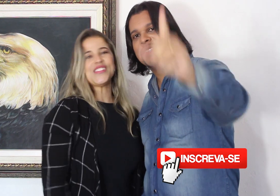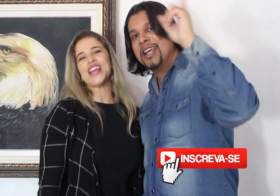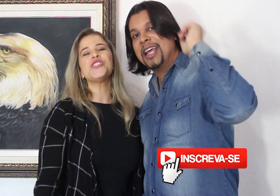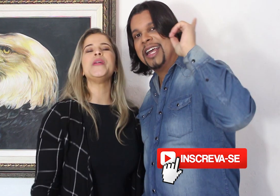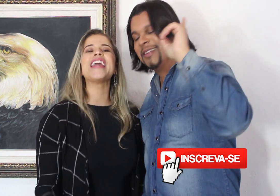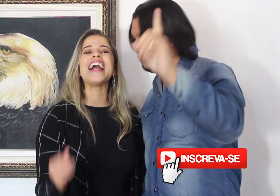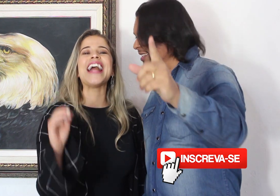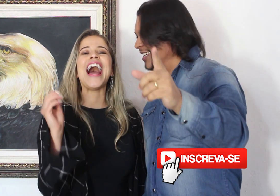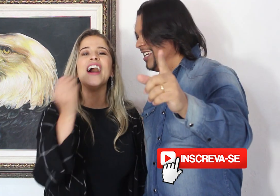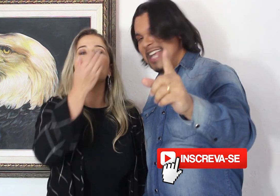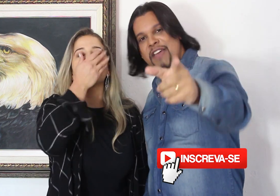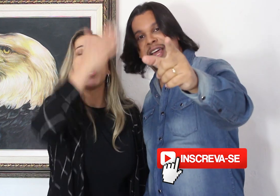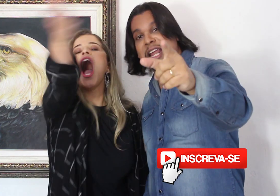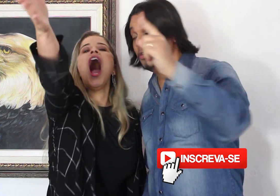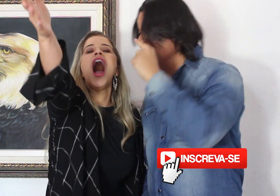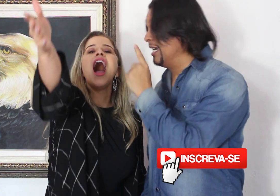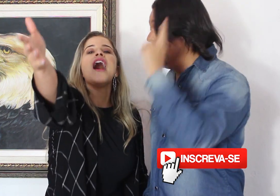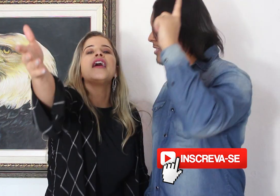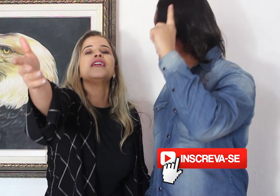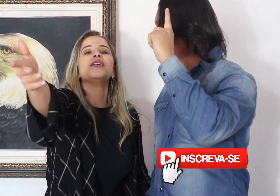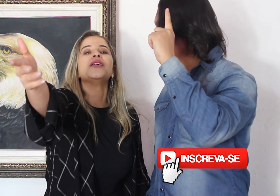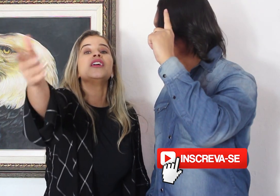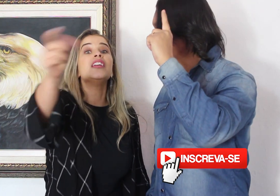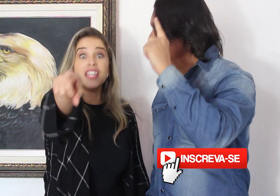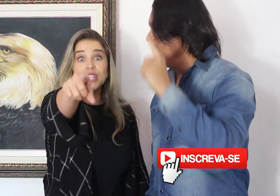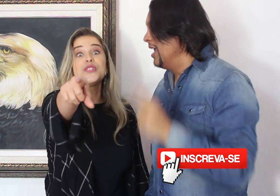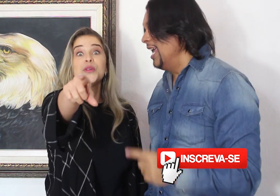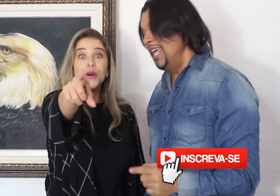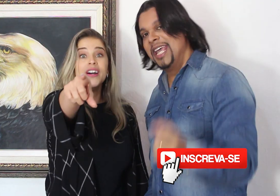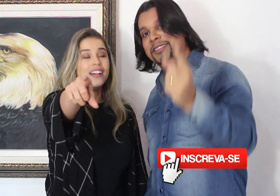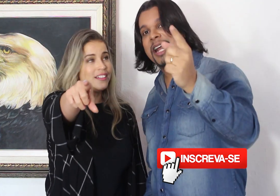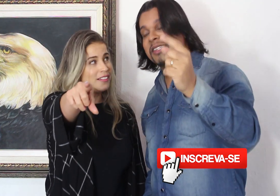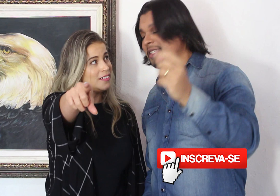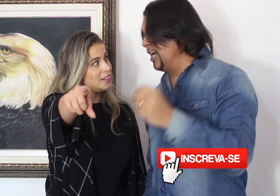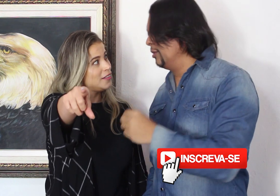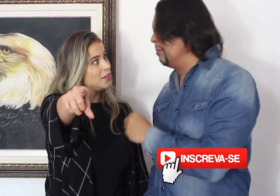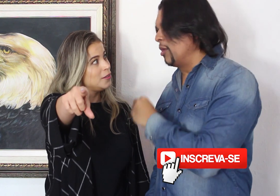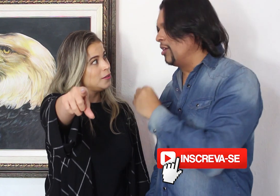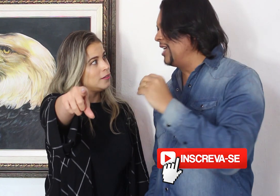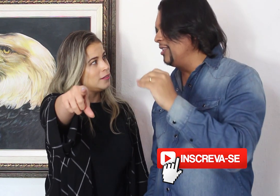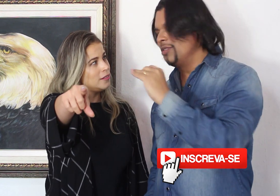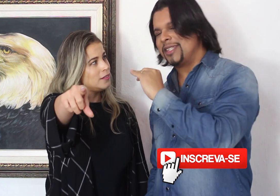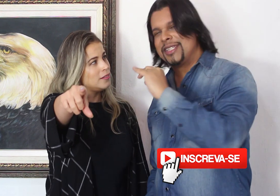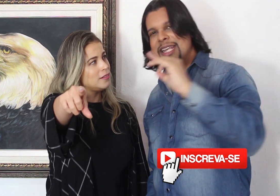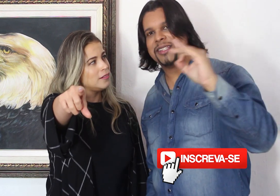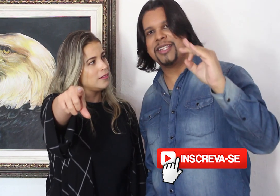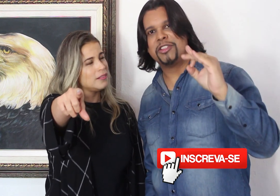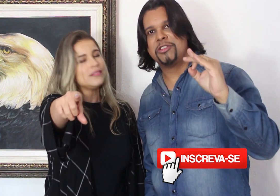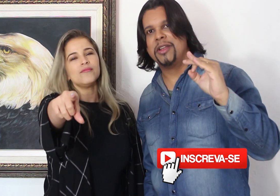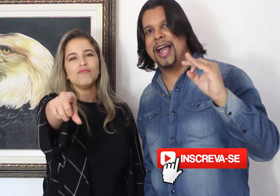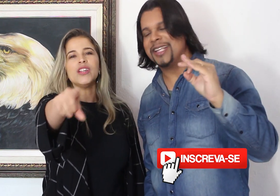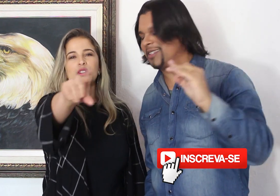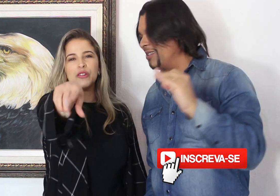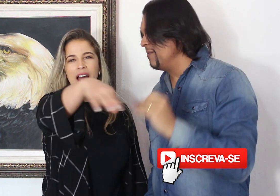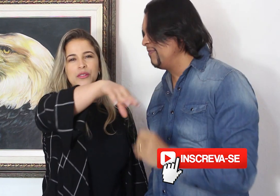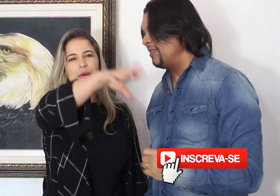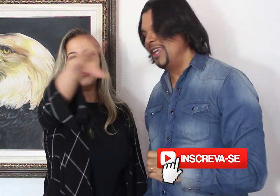Obrigada revelando grandes talentos isso e trazendo projetos sensacionais inovadores